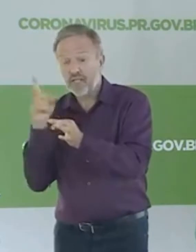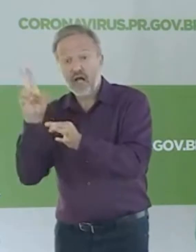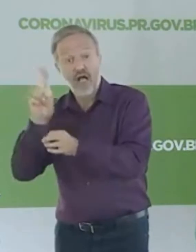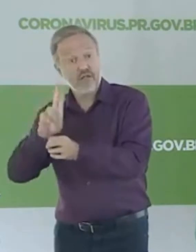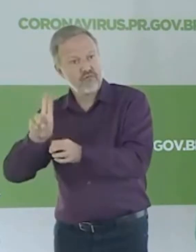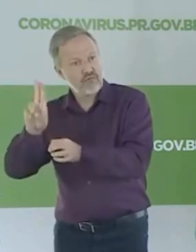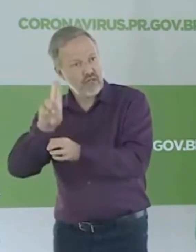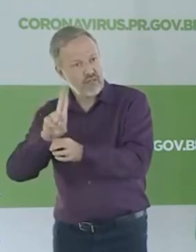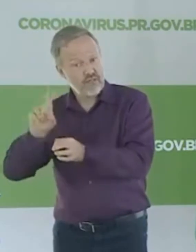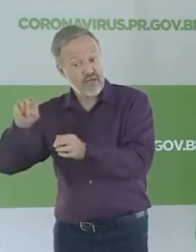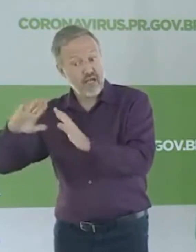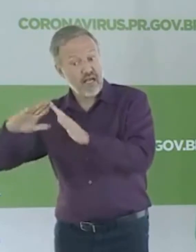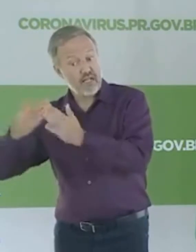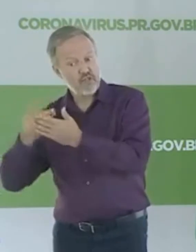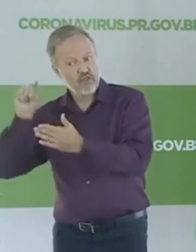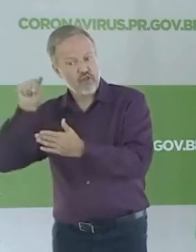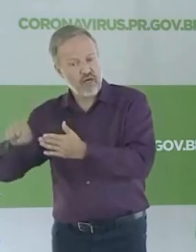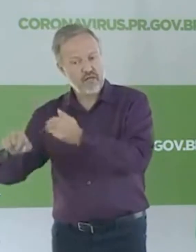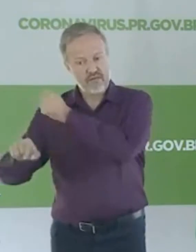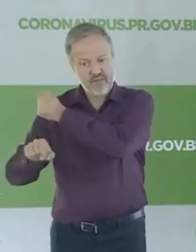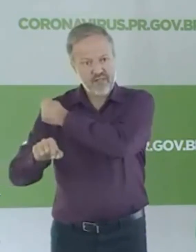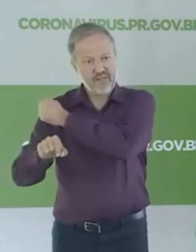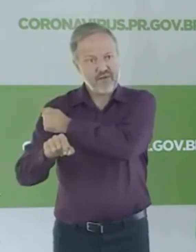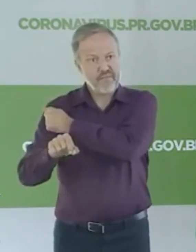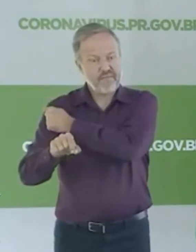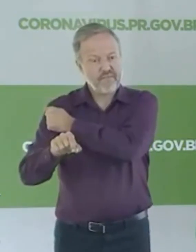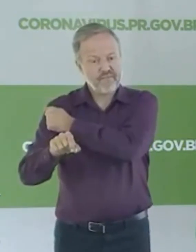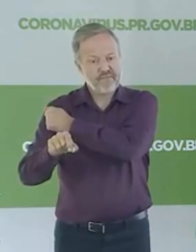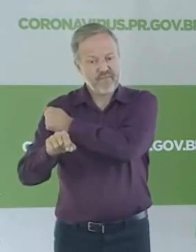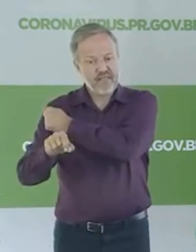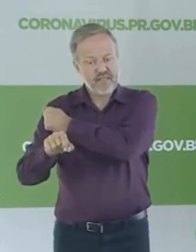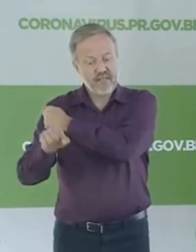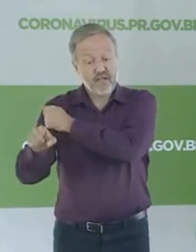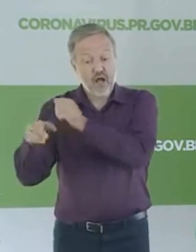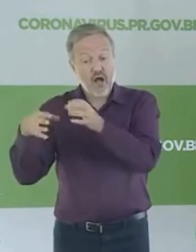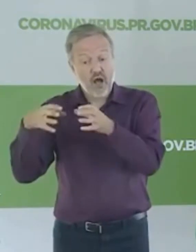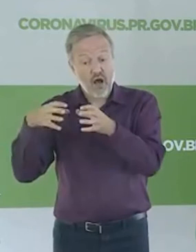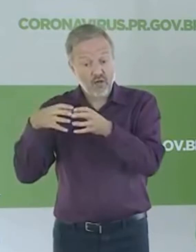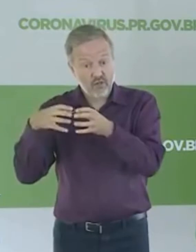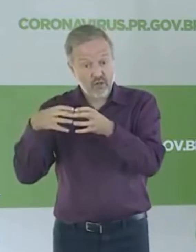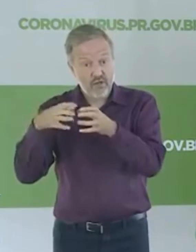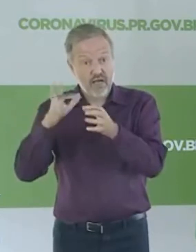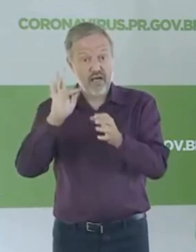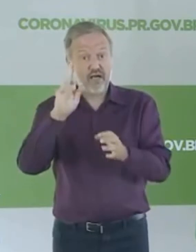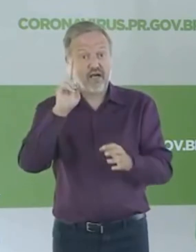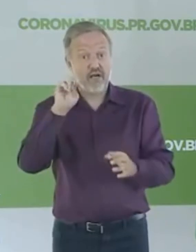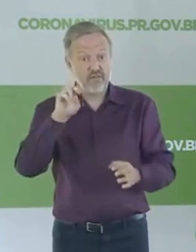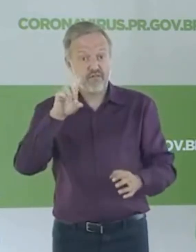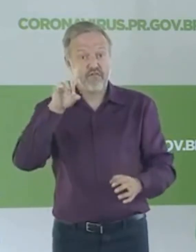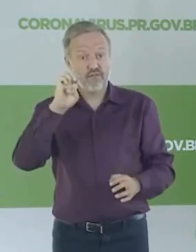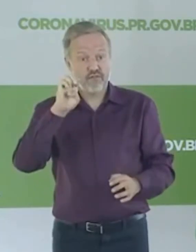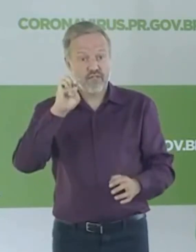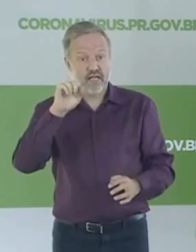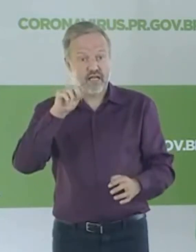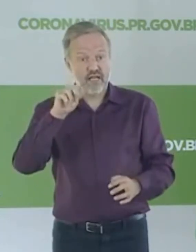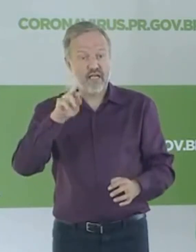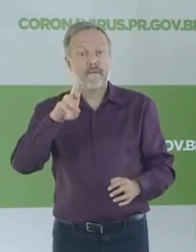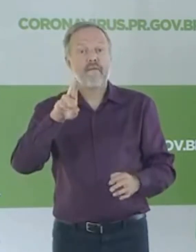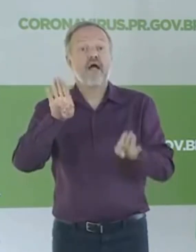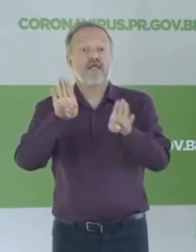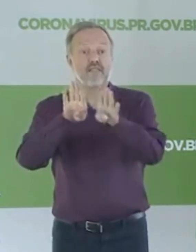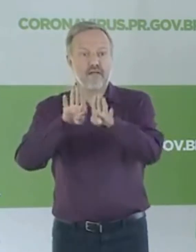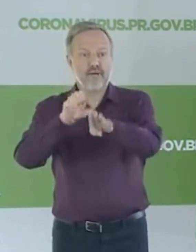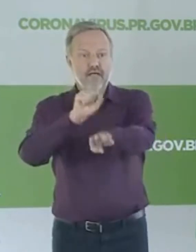usado na merenda escolar para os alunos. Nossa equipe da Fundepar, da Secretaria de Educação, Defesa